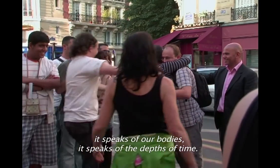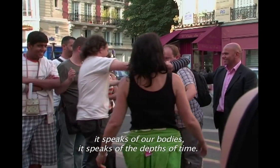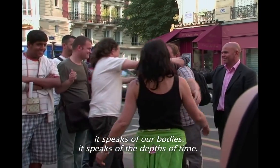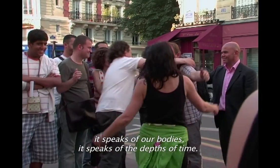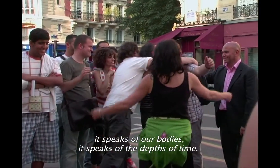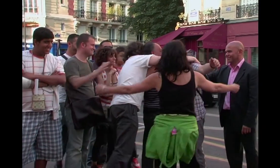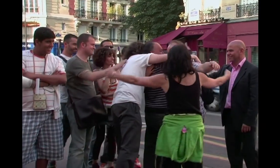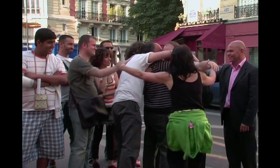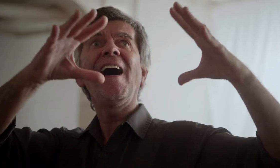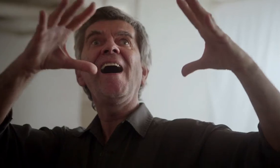fin fond des âges.